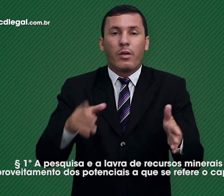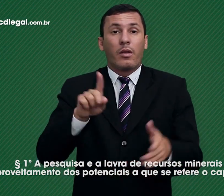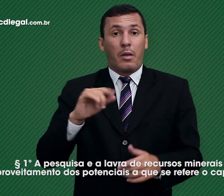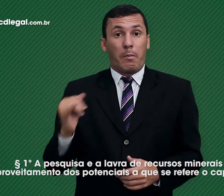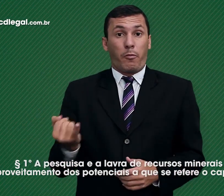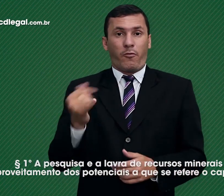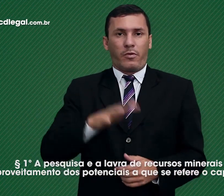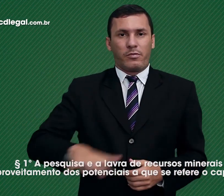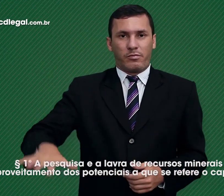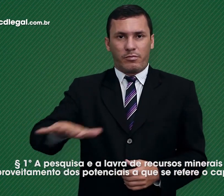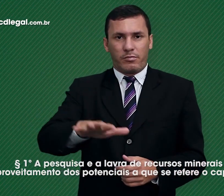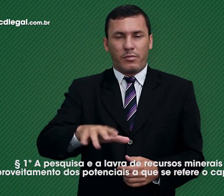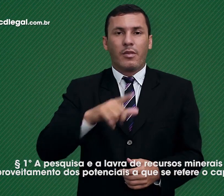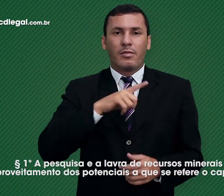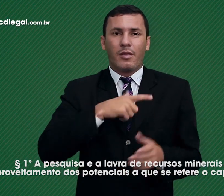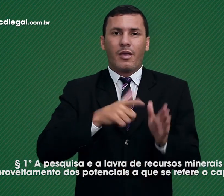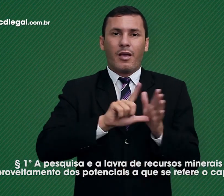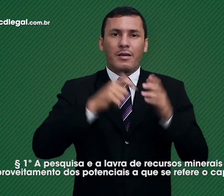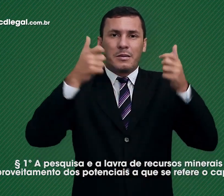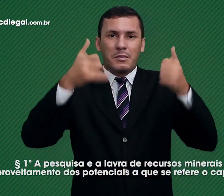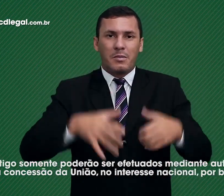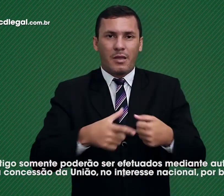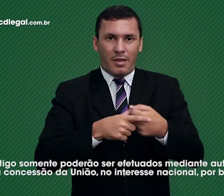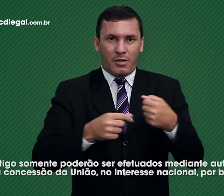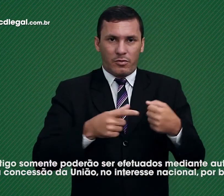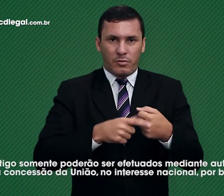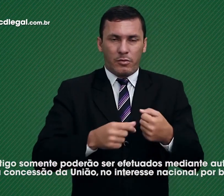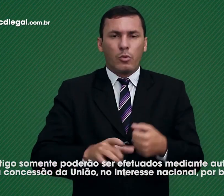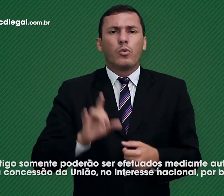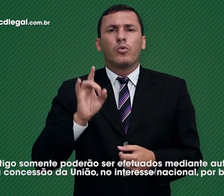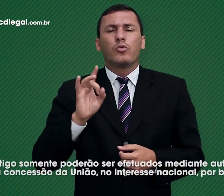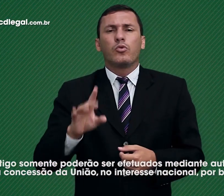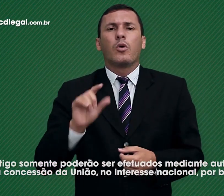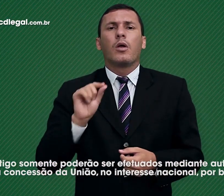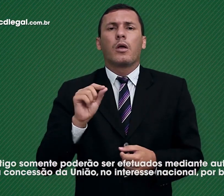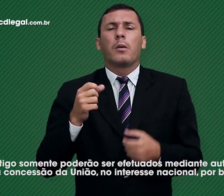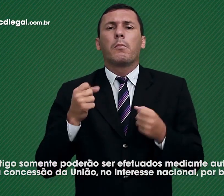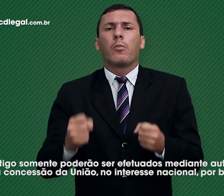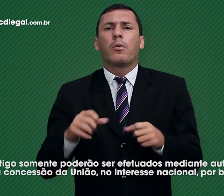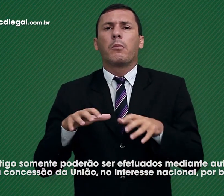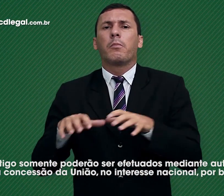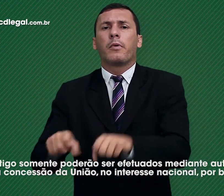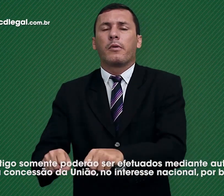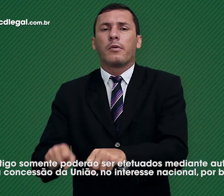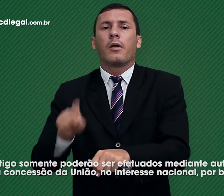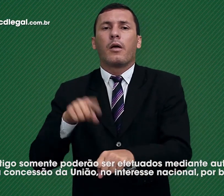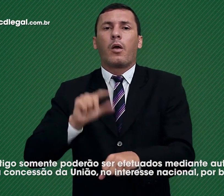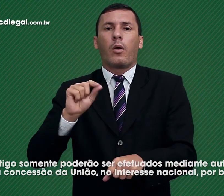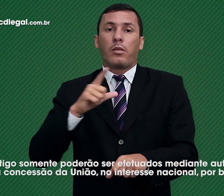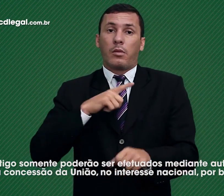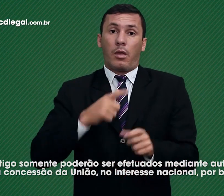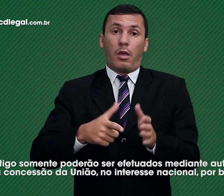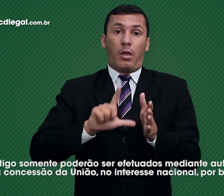potenciais a que se refere o capu deste artigo somente poderão ser efetuados mediante